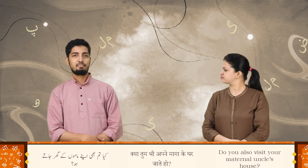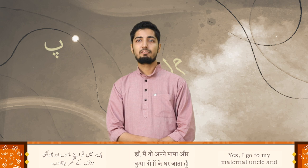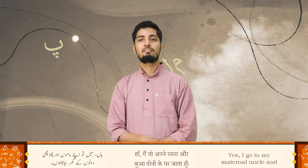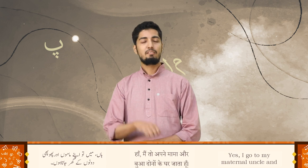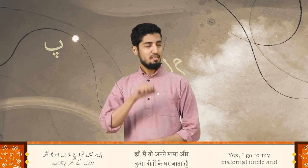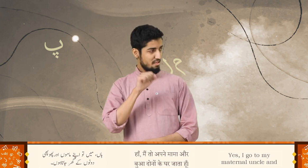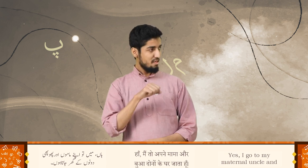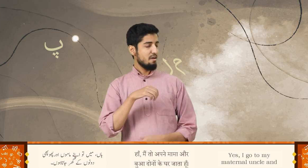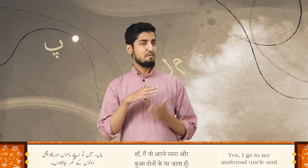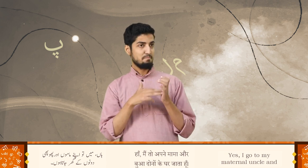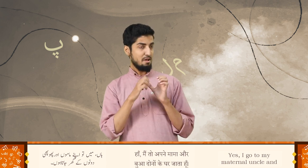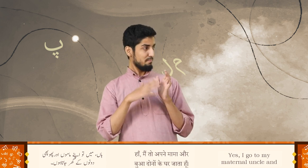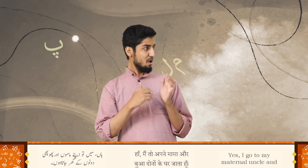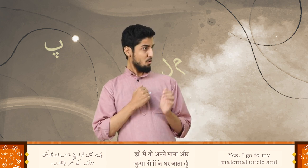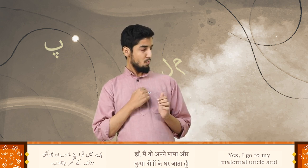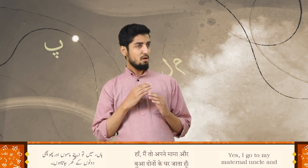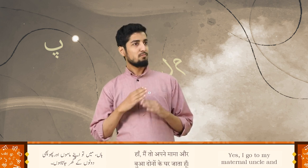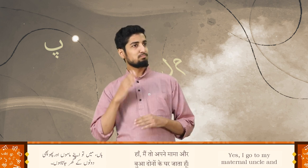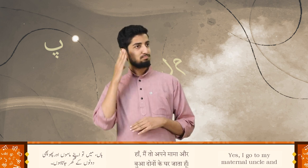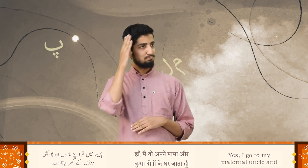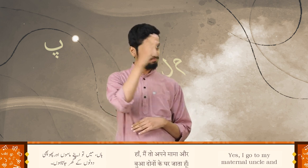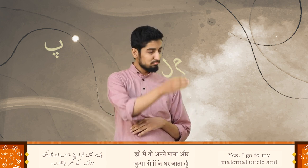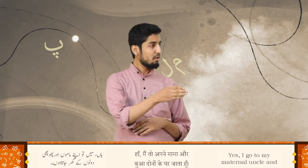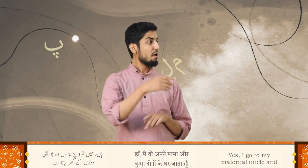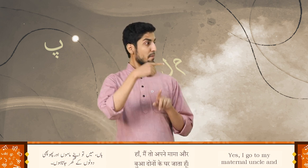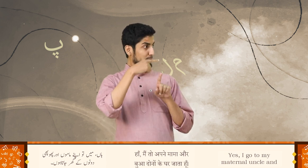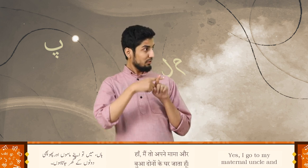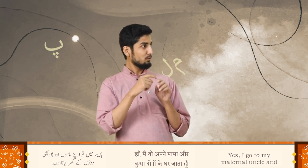ہاں میں تو اپنے ماموں اور پھوپی دنوں کے گھر جاتا ہوں